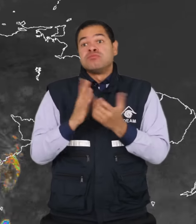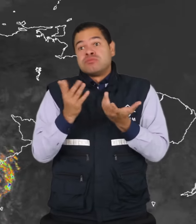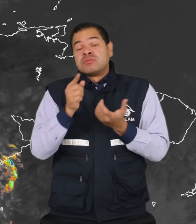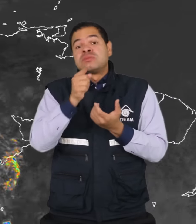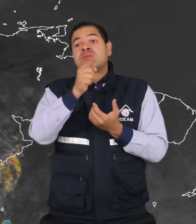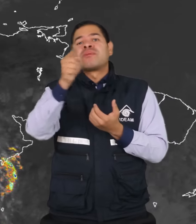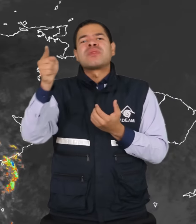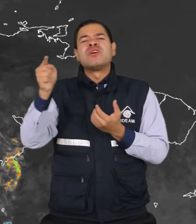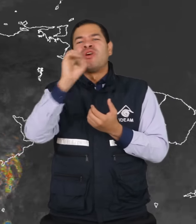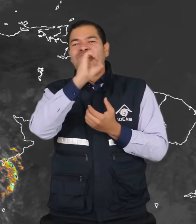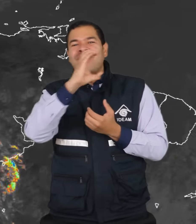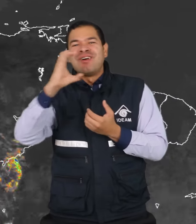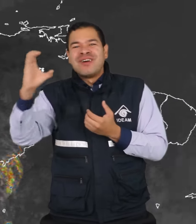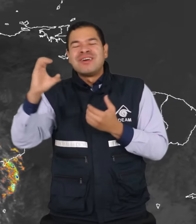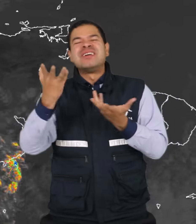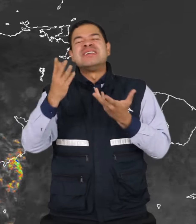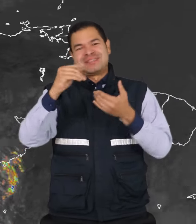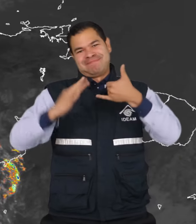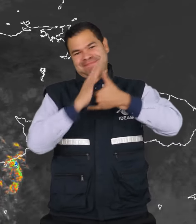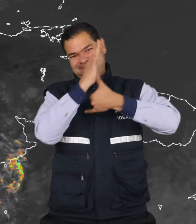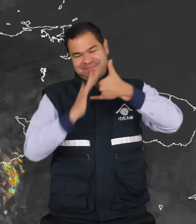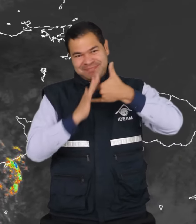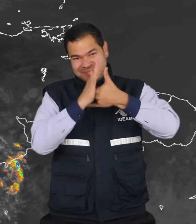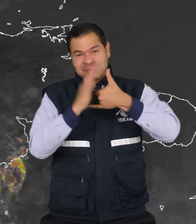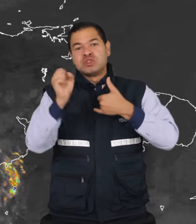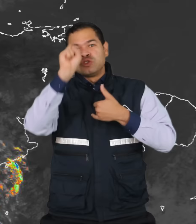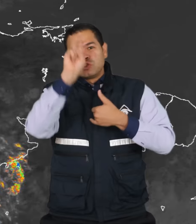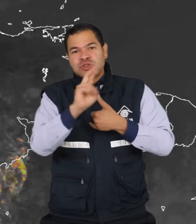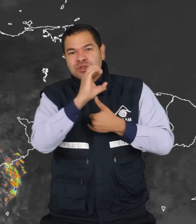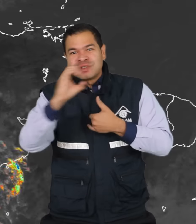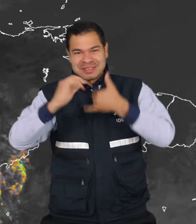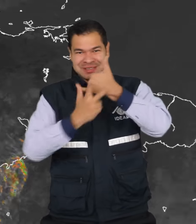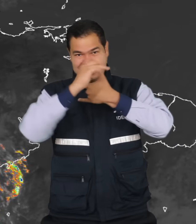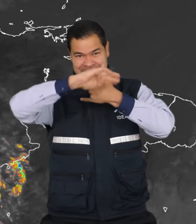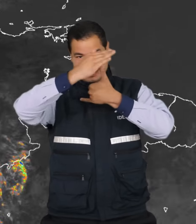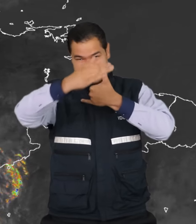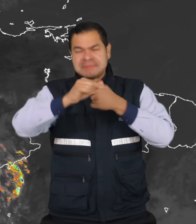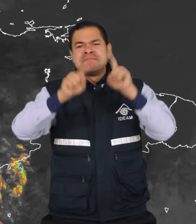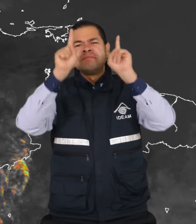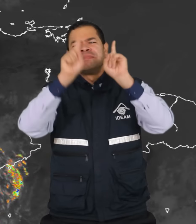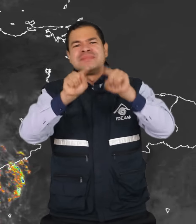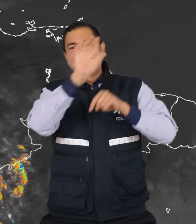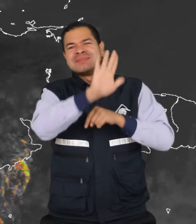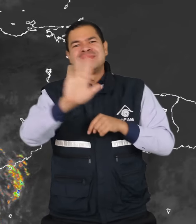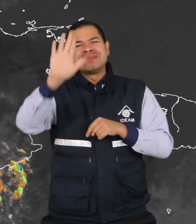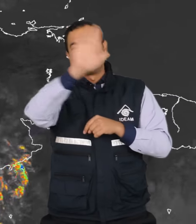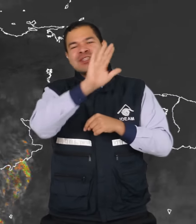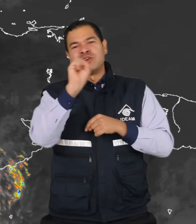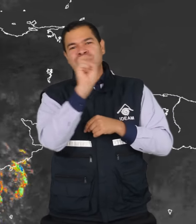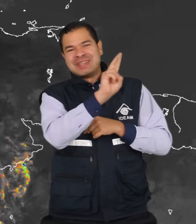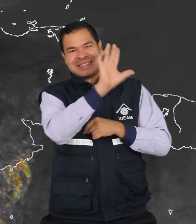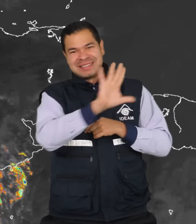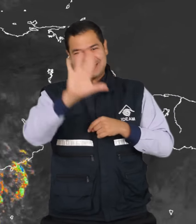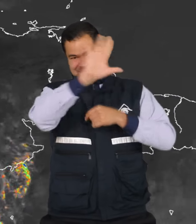sectores del occidente en la región pacífica suroccidente de la región andina y algunas áreas del oriente de la región amazónica